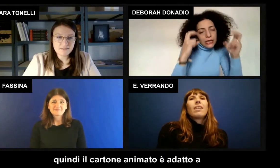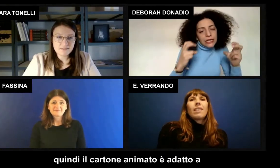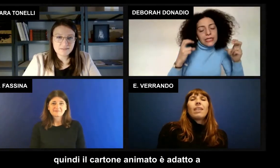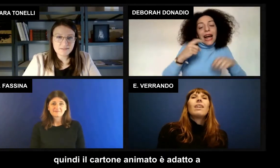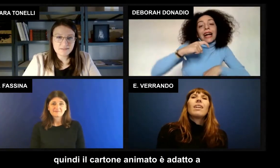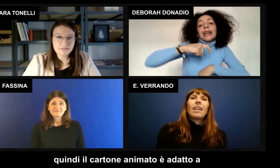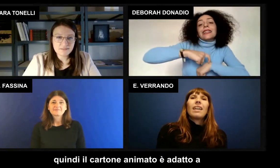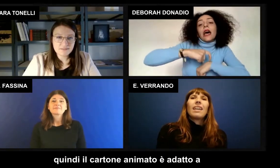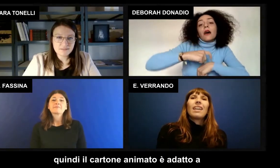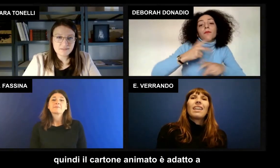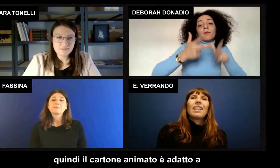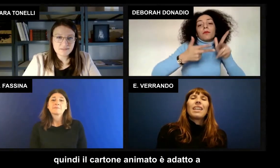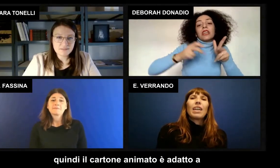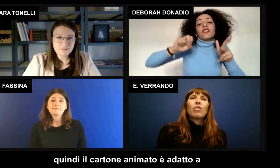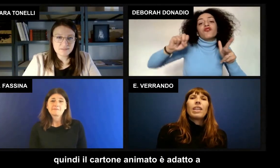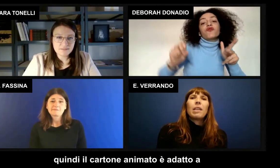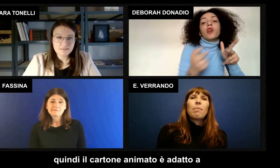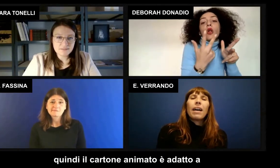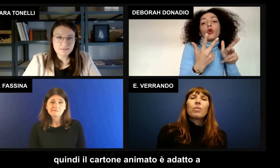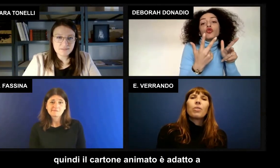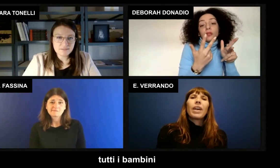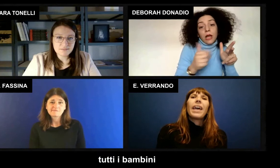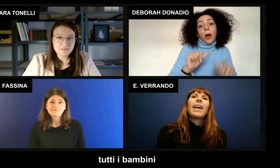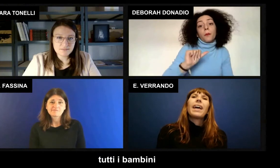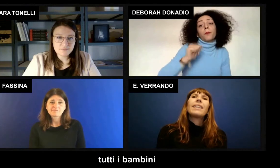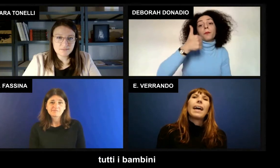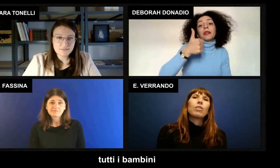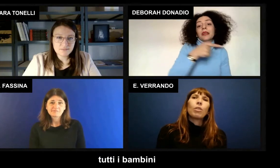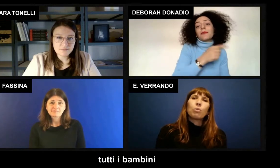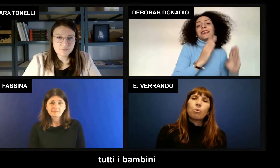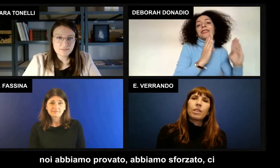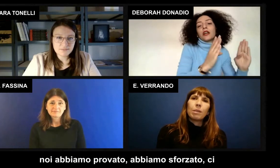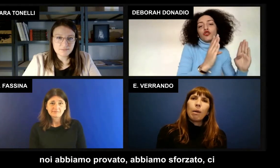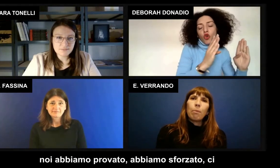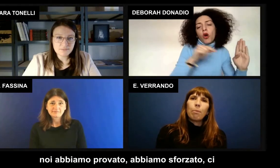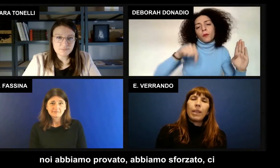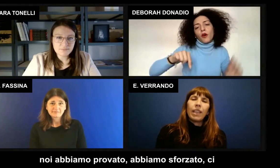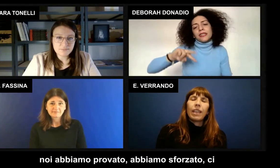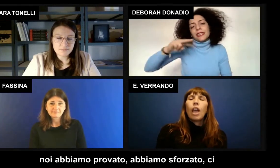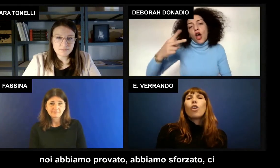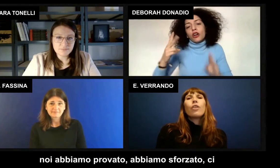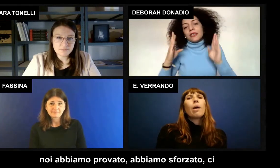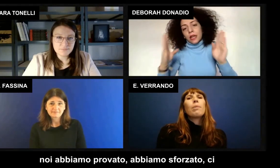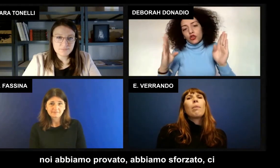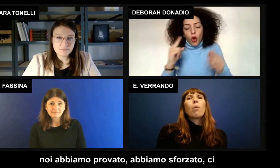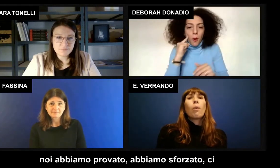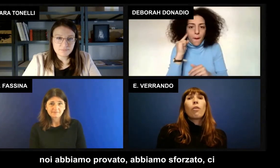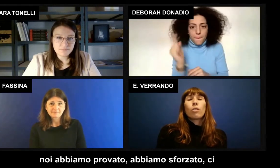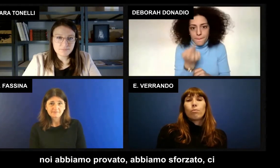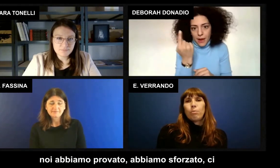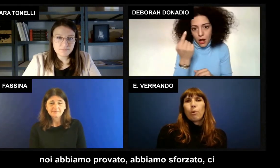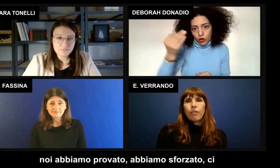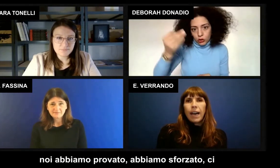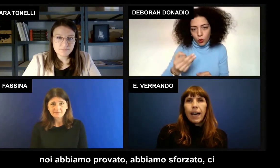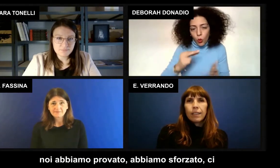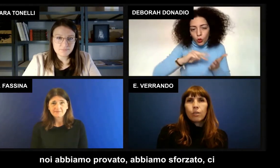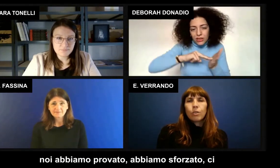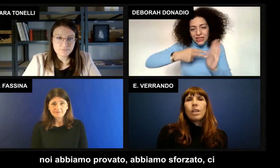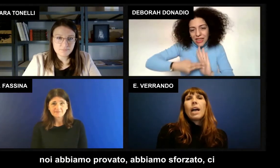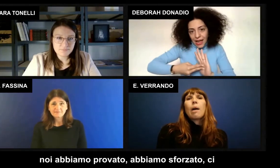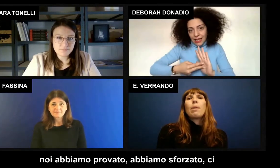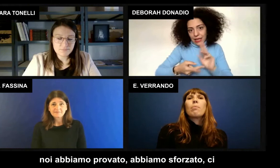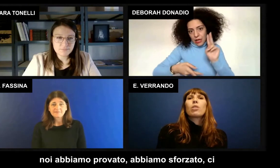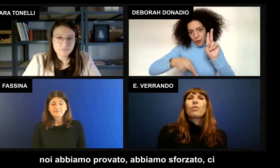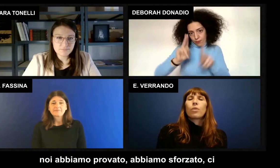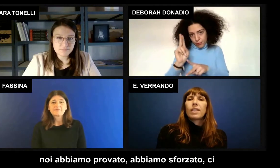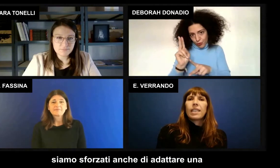quindi il cartone animato è adatto a tutti i bambini noi abbiamo provato